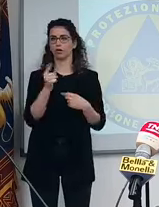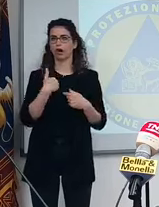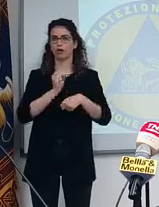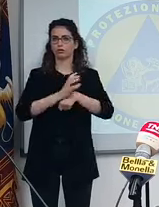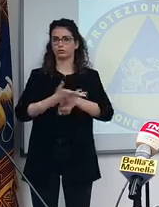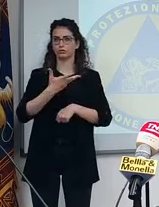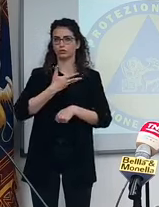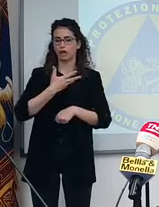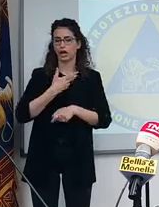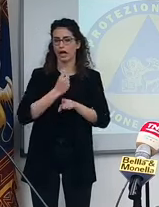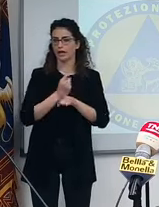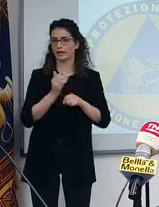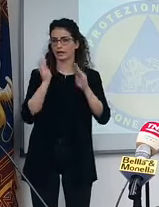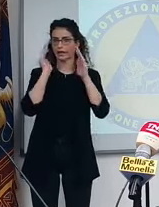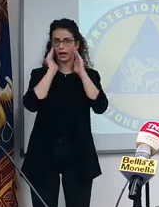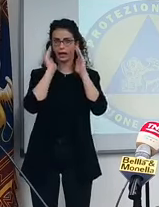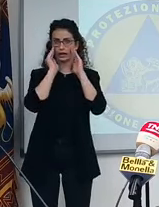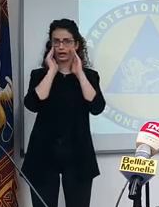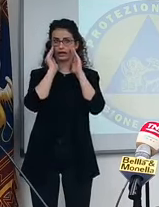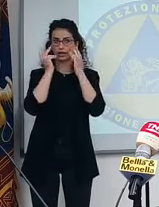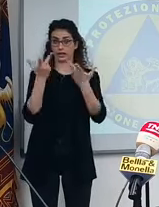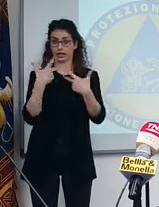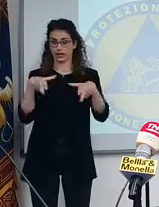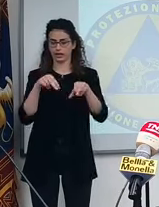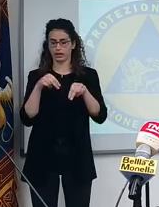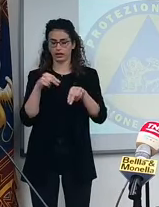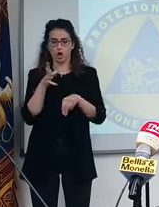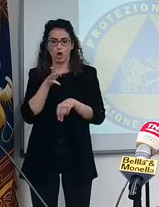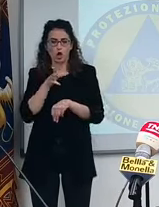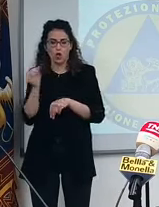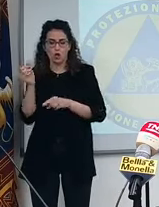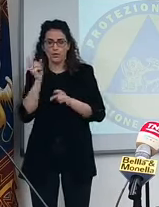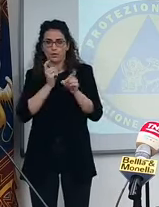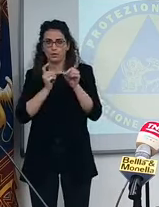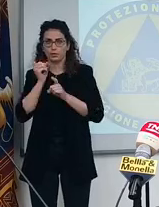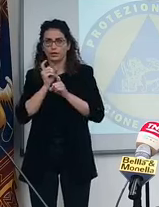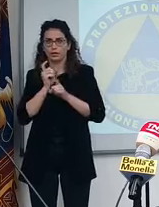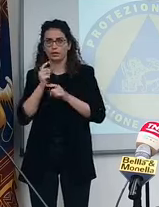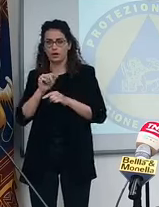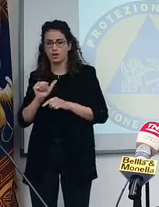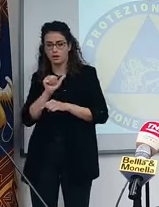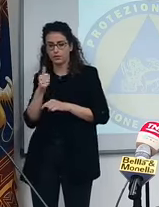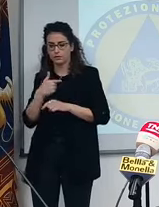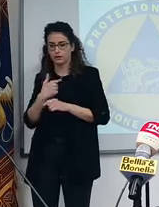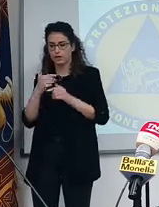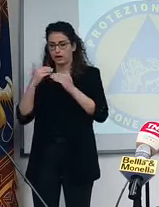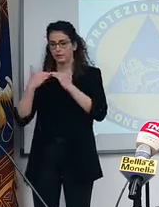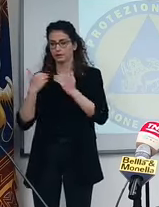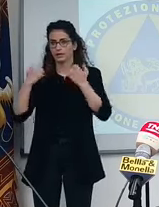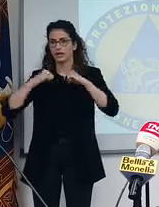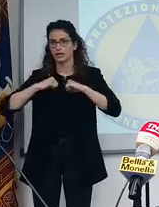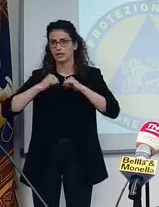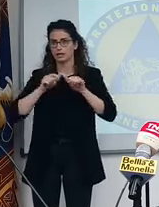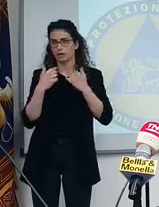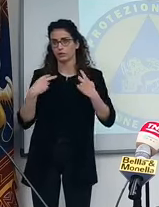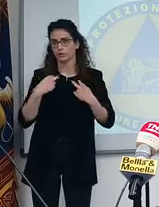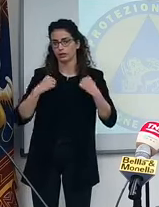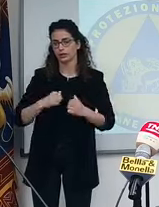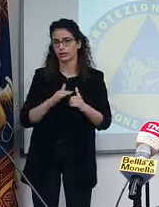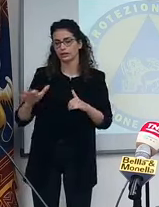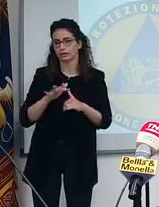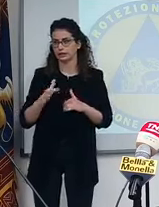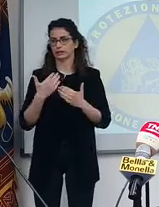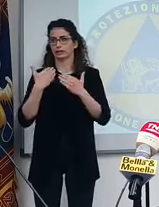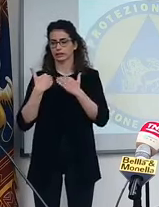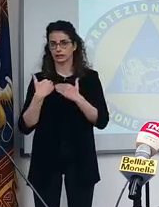stare attenti. E ripeto, siamo tutti preoccupati. Noi per primi che abbiamo la responsabilità della salute dei cittadini. Però è pur